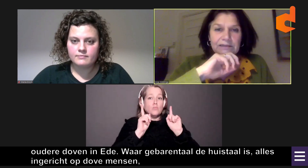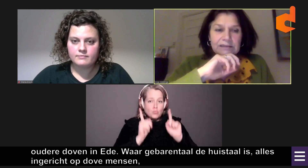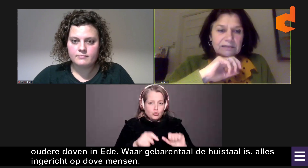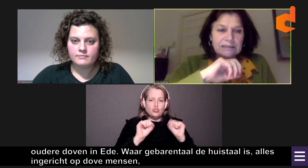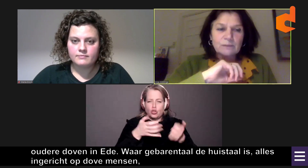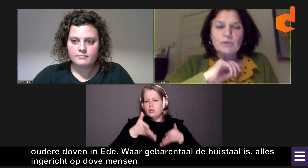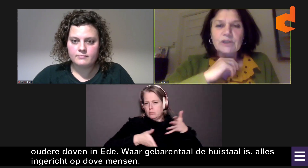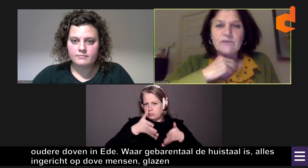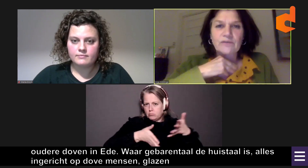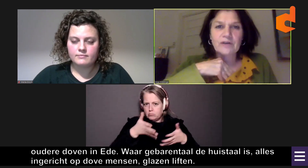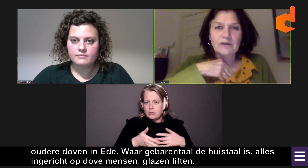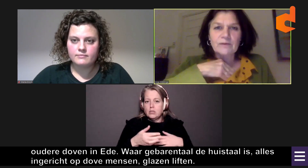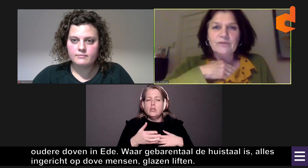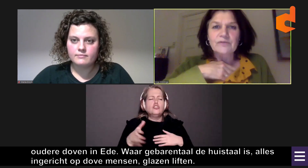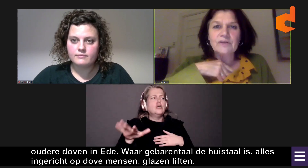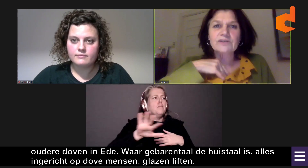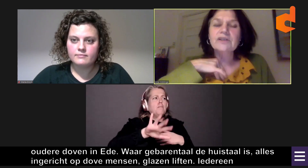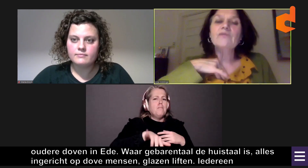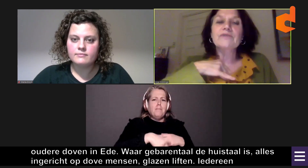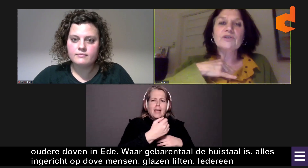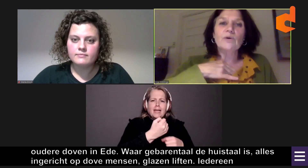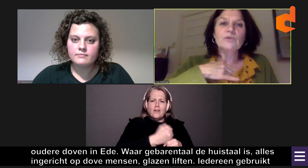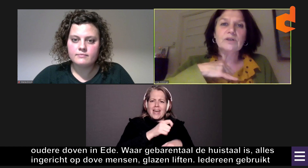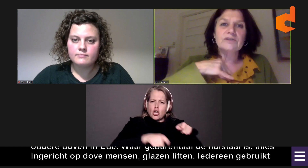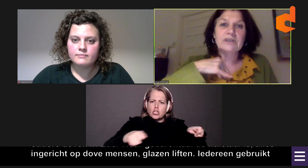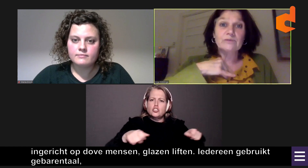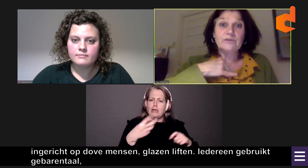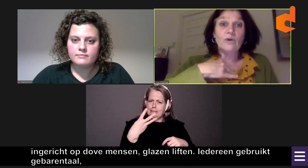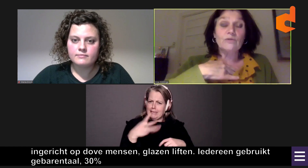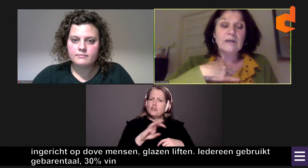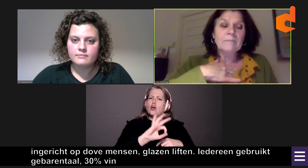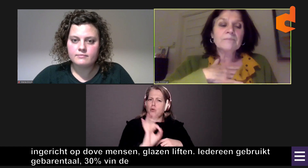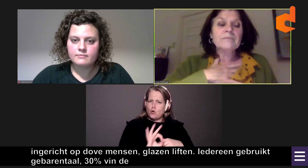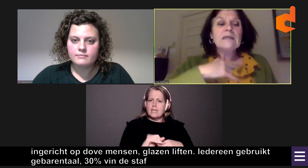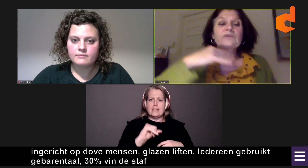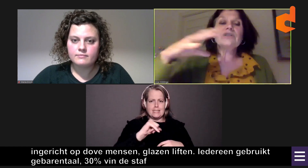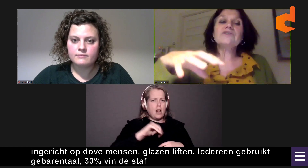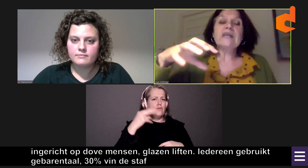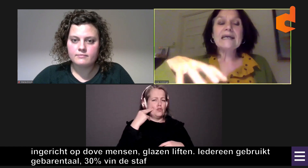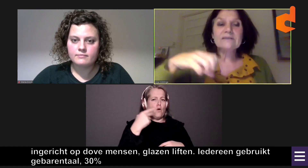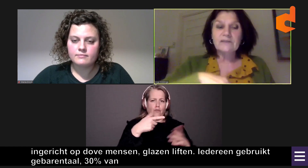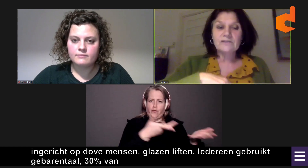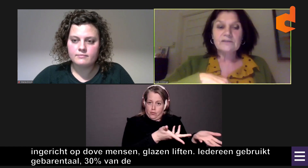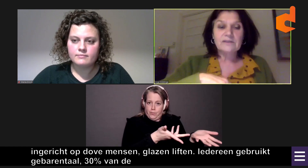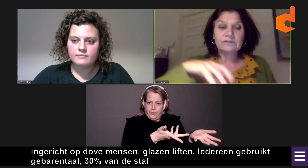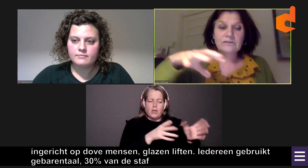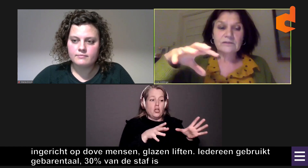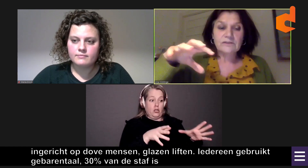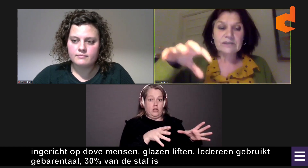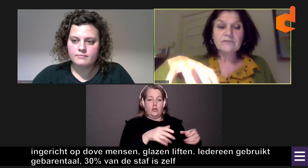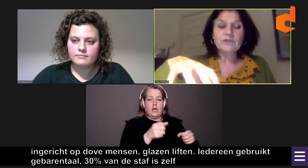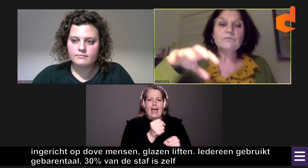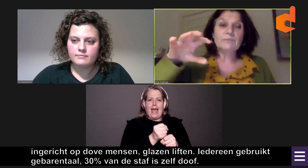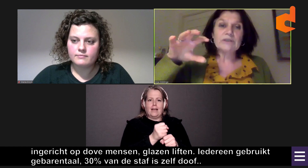daar. 30% van de staf is ook zelf doof. Dus dat is echt een